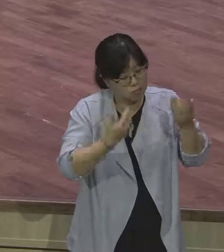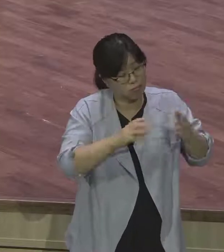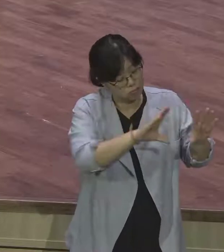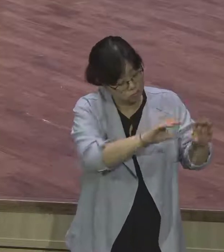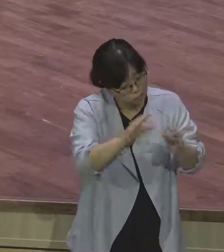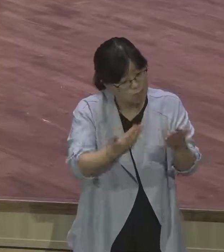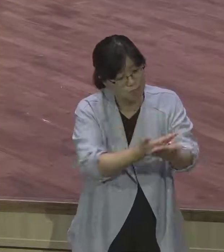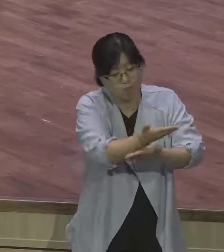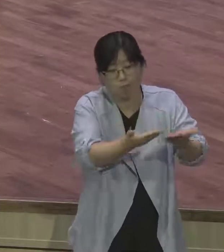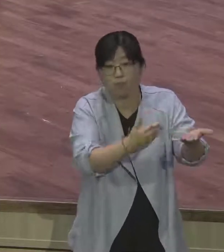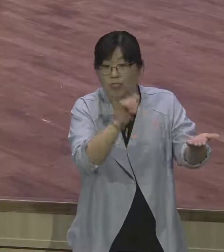편하나.